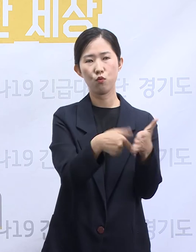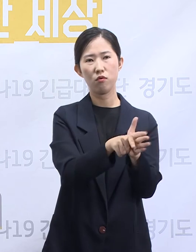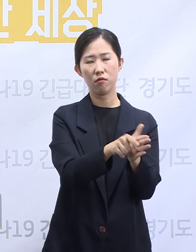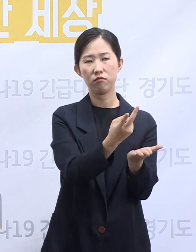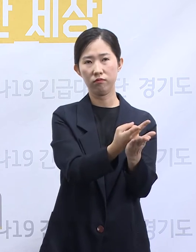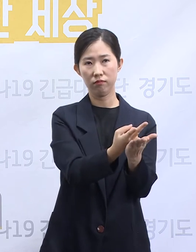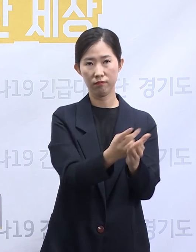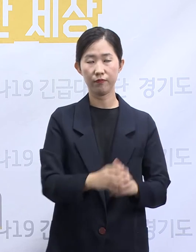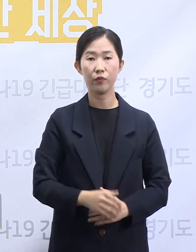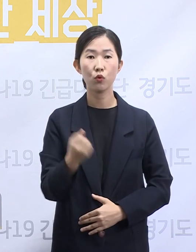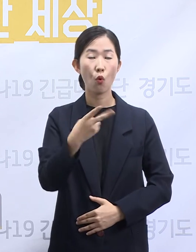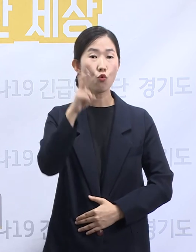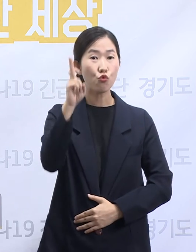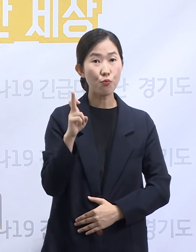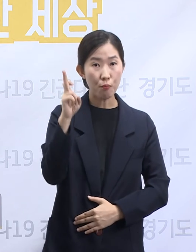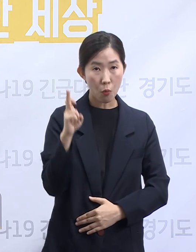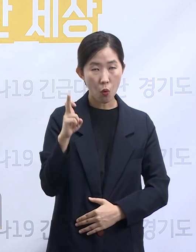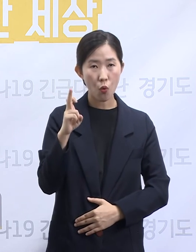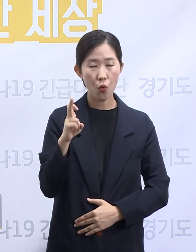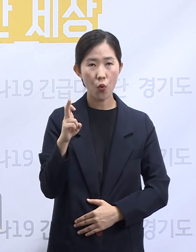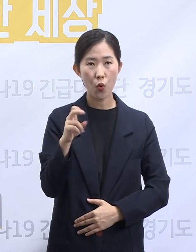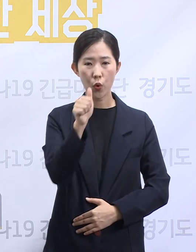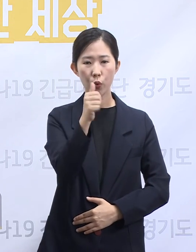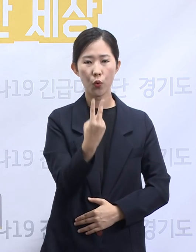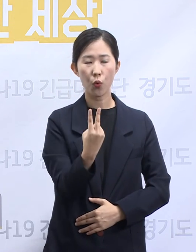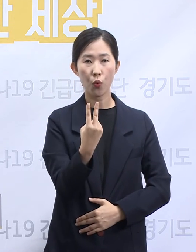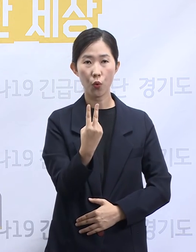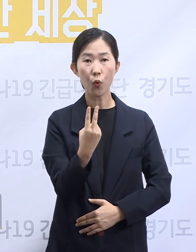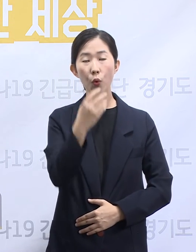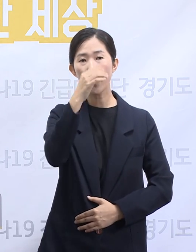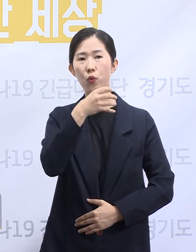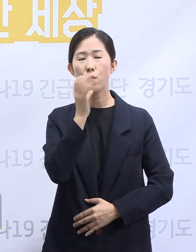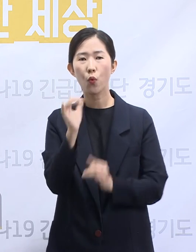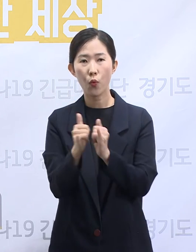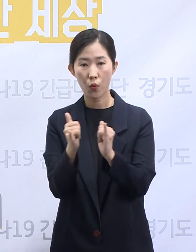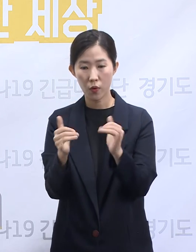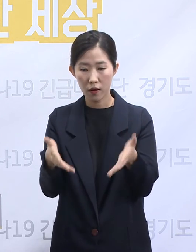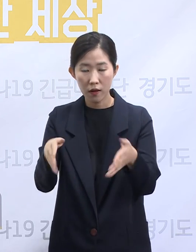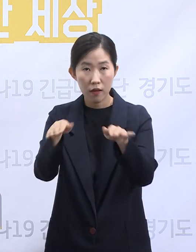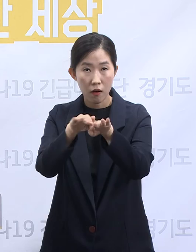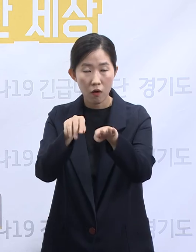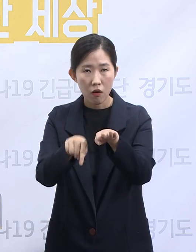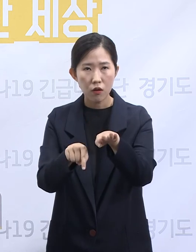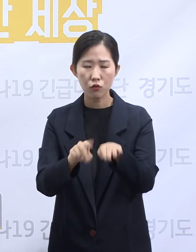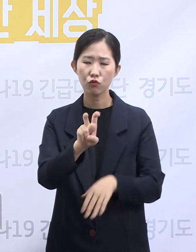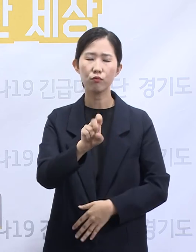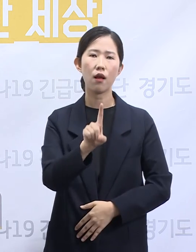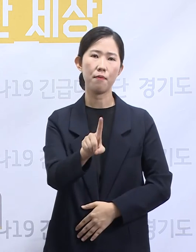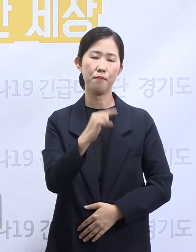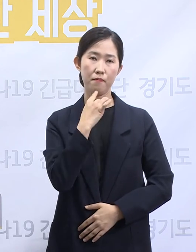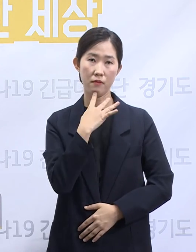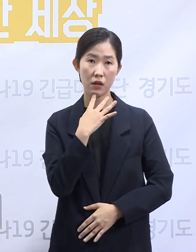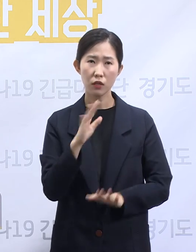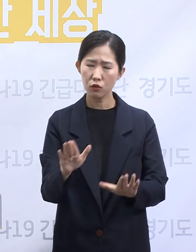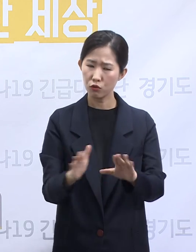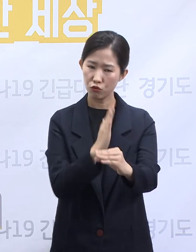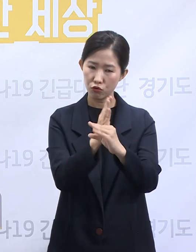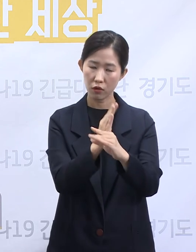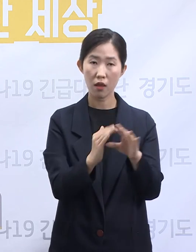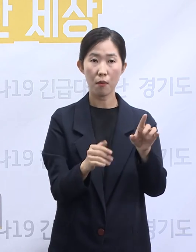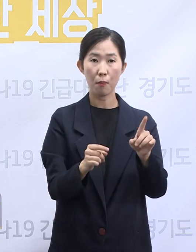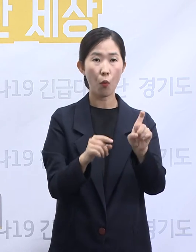군포의 요양원 유행은 지금까지 총 21개의 병상이 배정되었고 그 중 거의 절반인 10병상이 중환자 치료